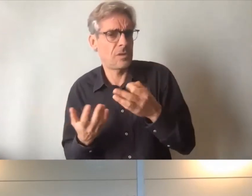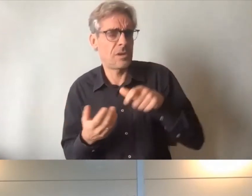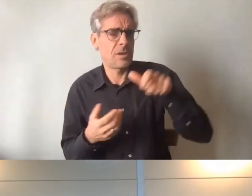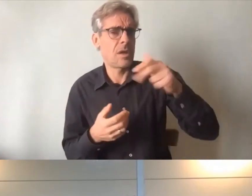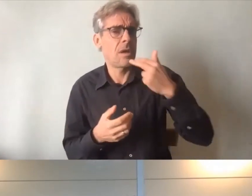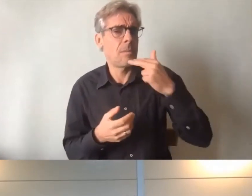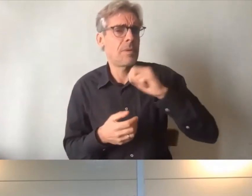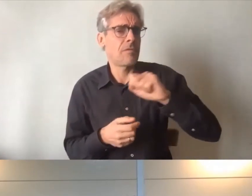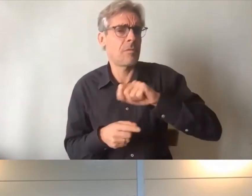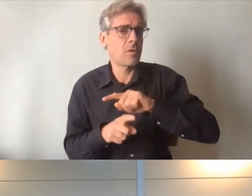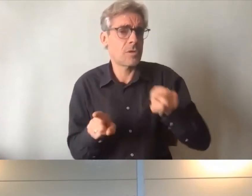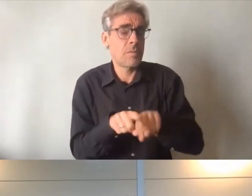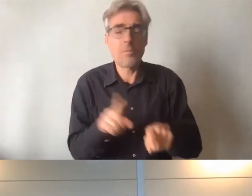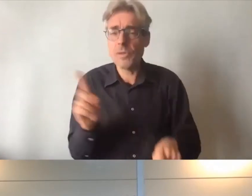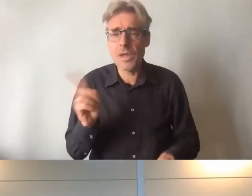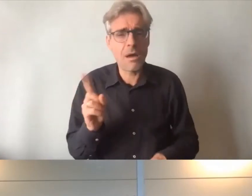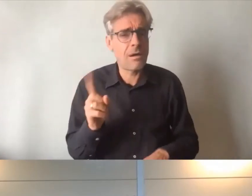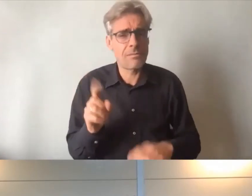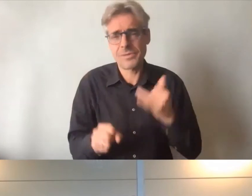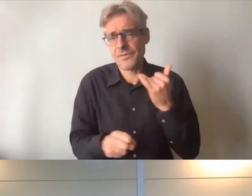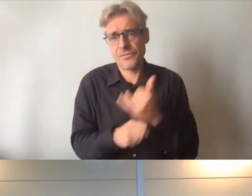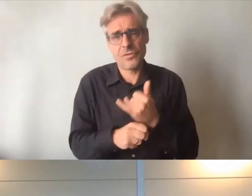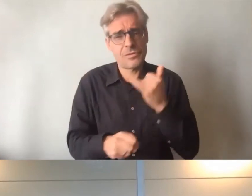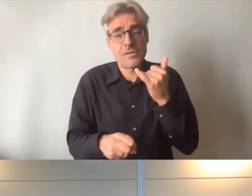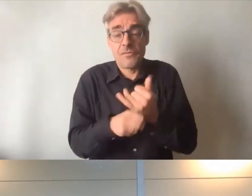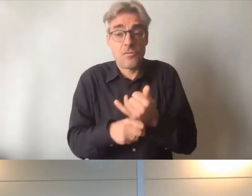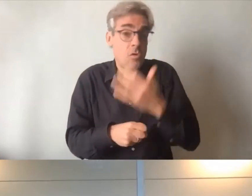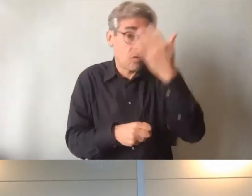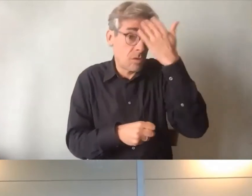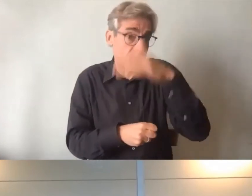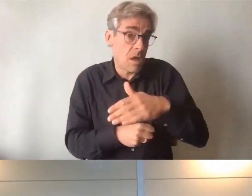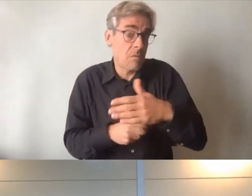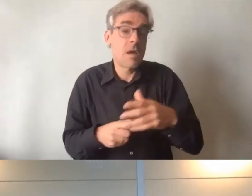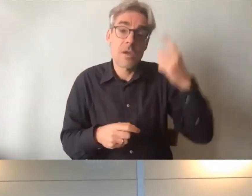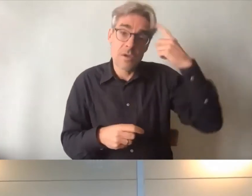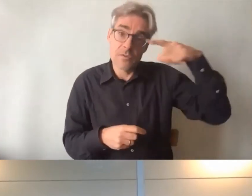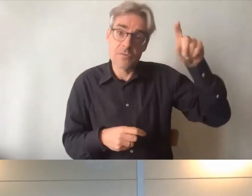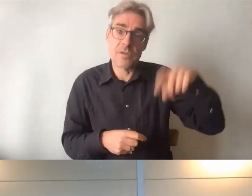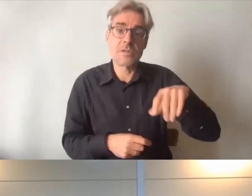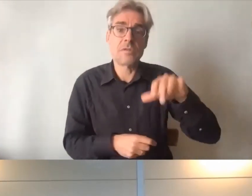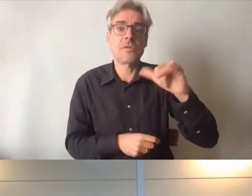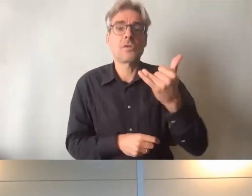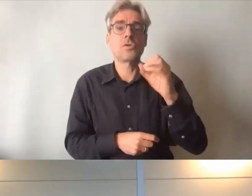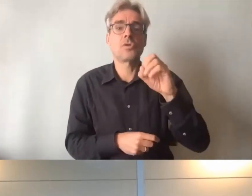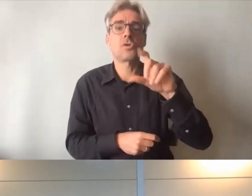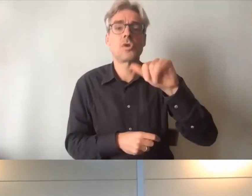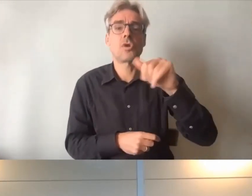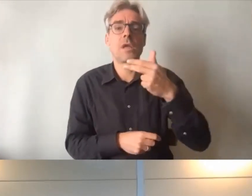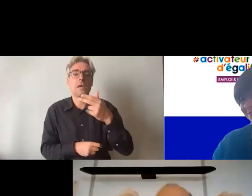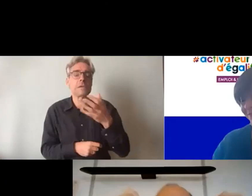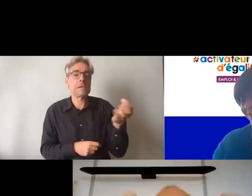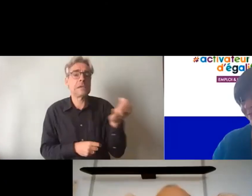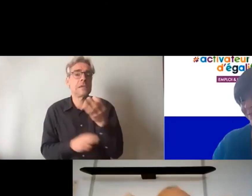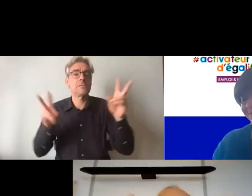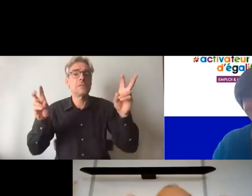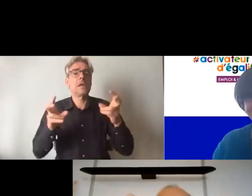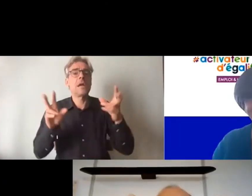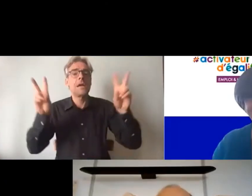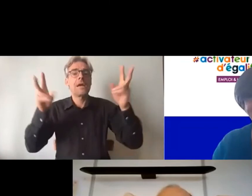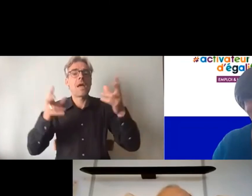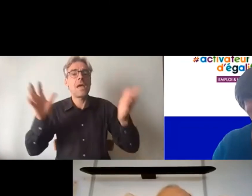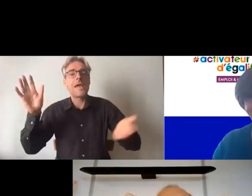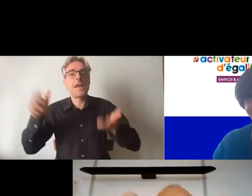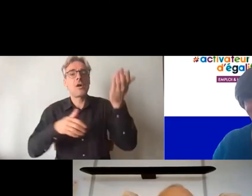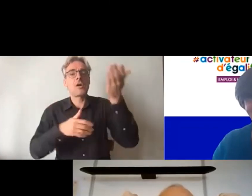performantes que les autres non vous savez très bien que ça n'est pas vrai c'est le philosophe Alexandre Jolien qui a écrit éloge de la fragilité